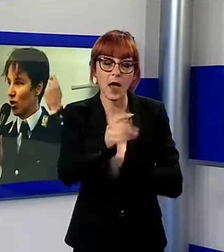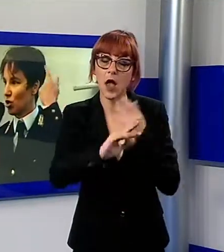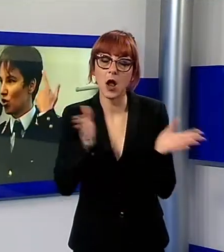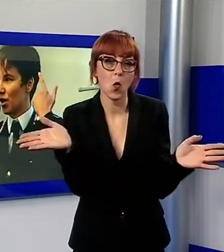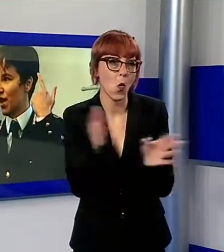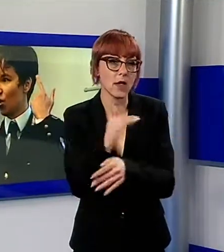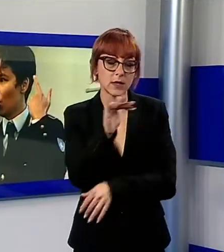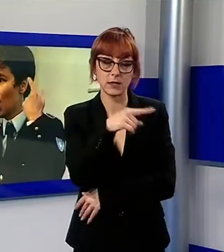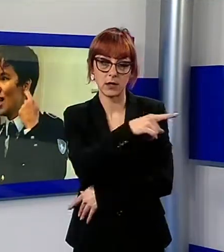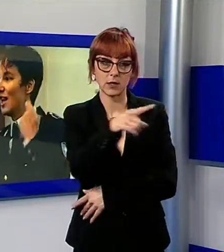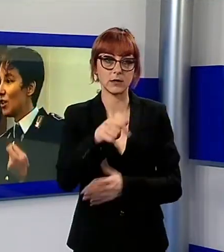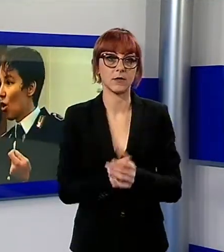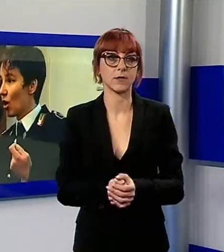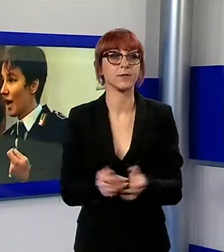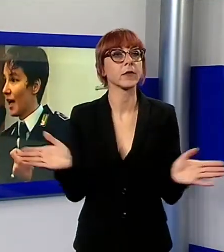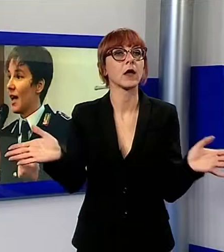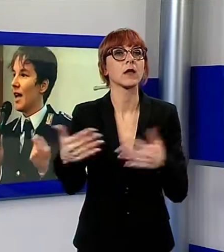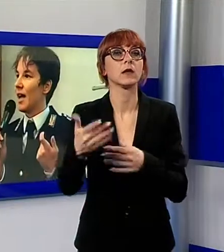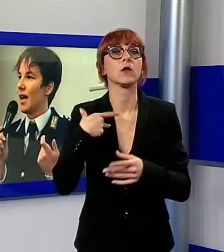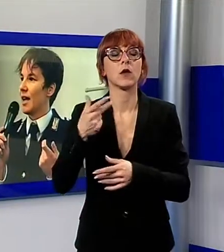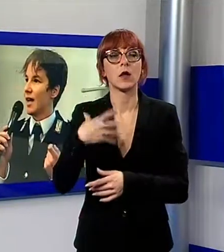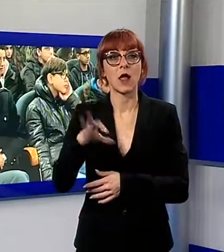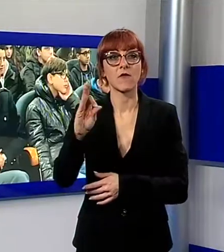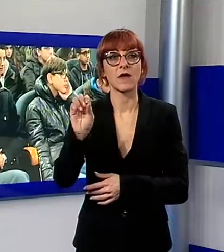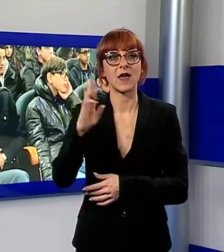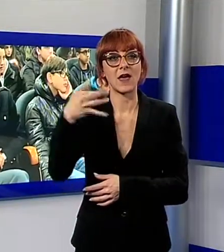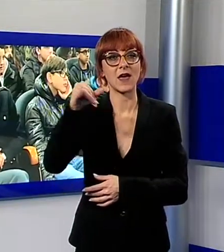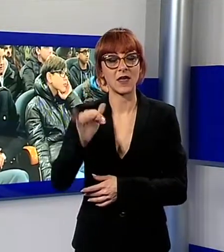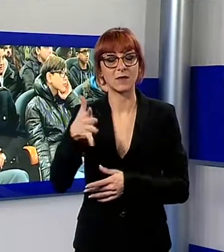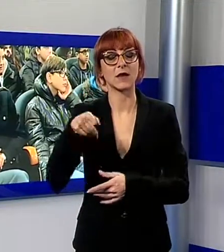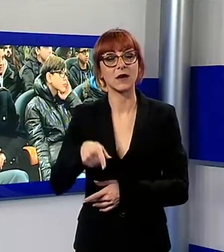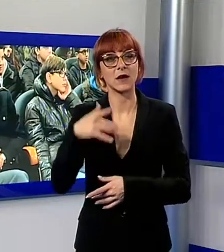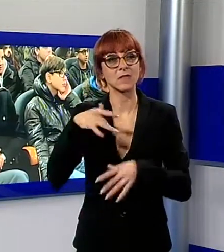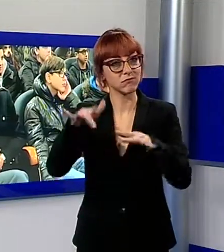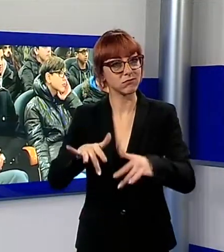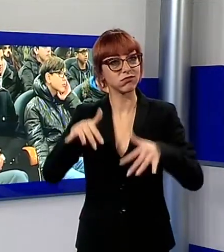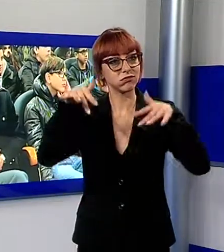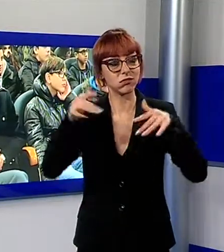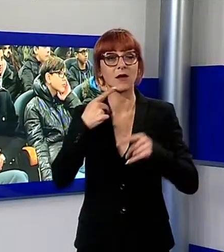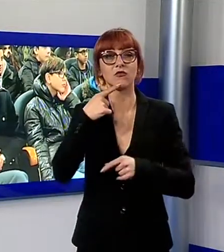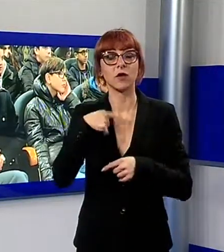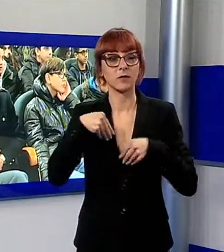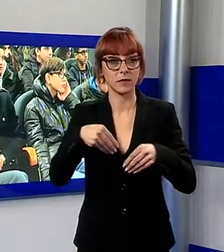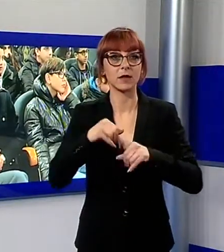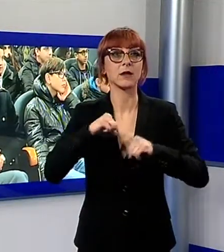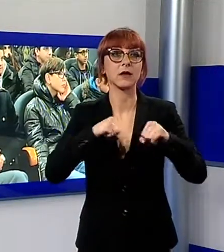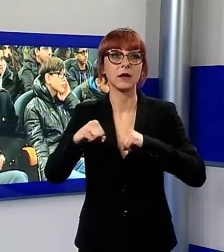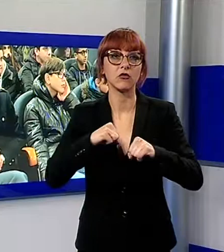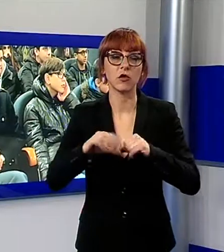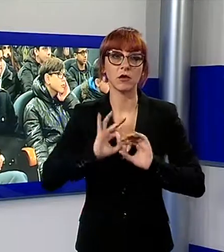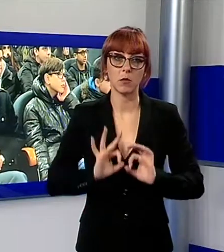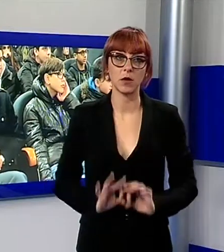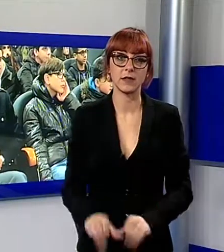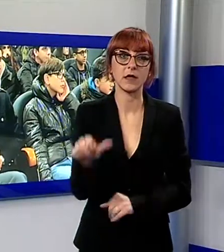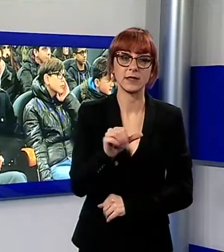sostanze. Nell'aula magna del Fermi di San Filippo hanno quindi tenuto una mattinata di lezione la dirigente della squadra mobile,